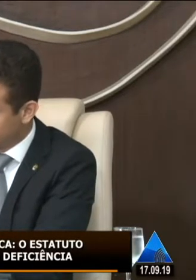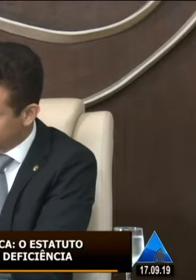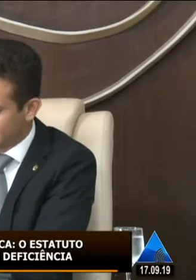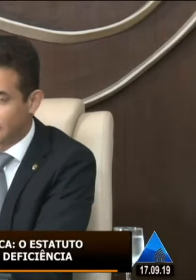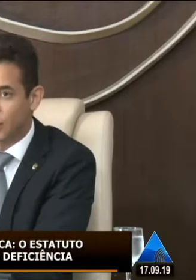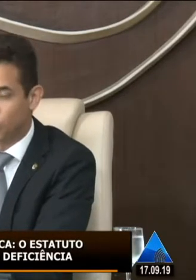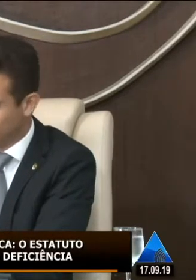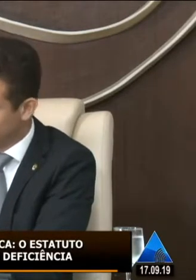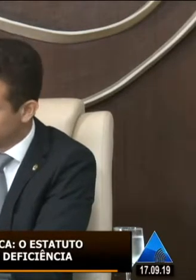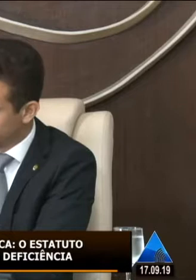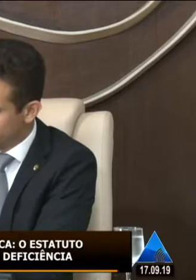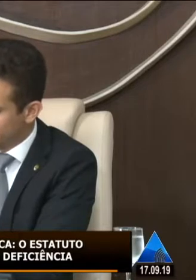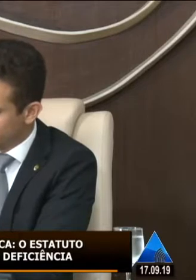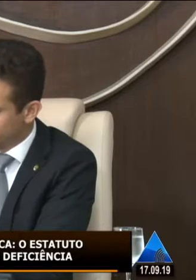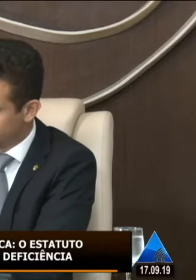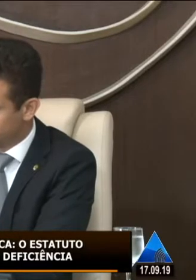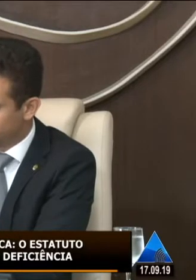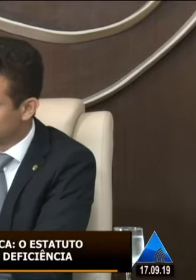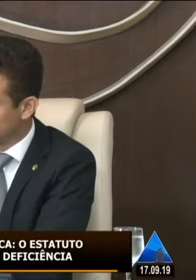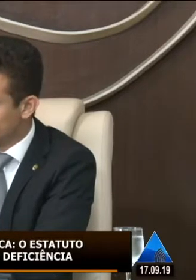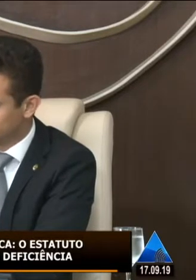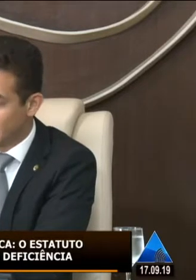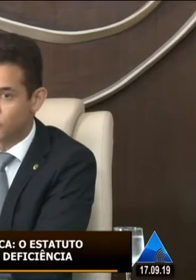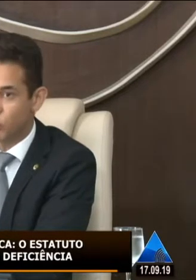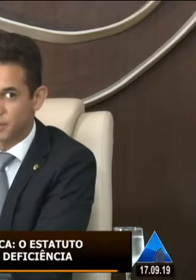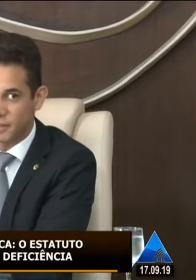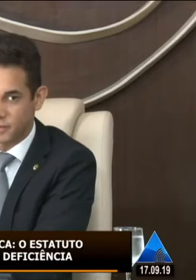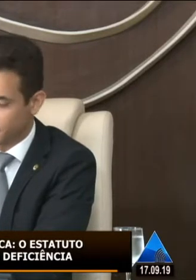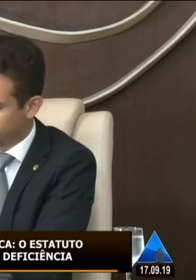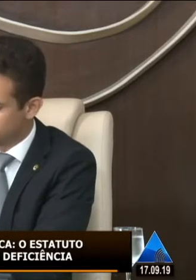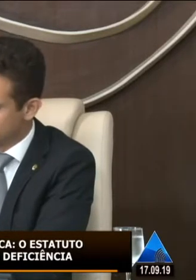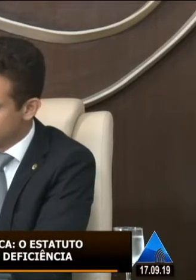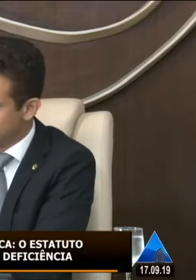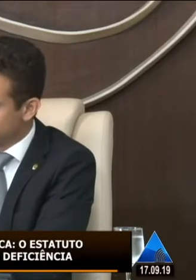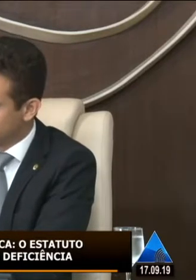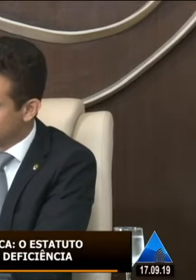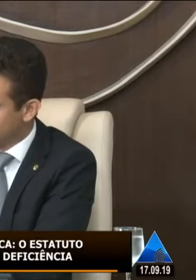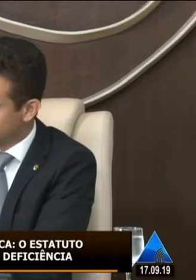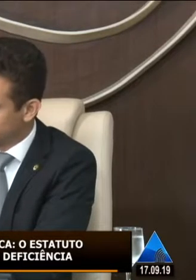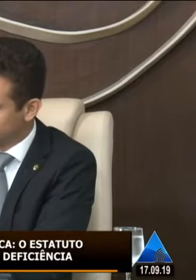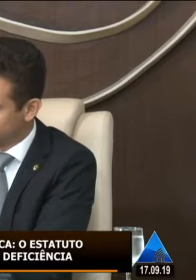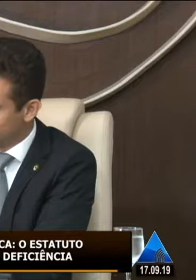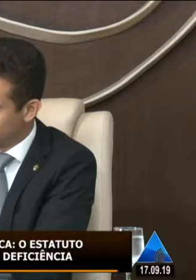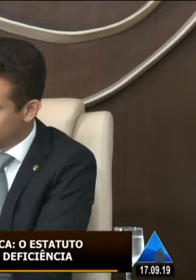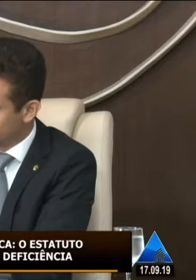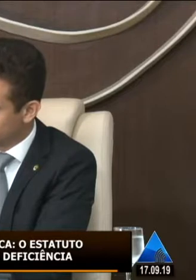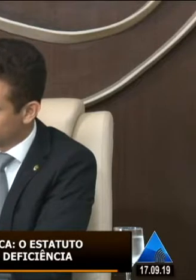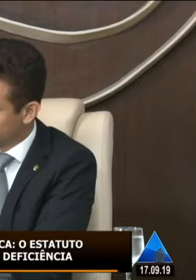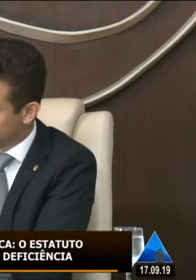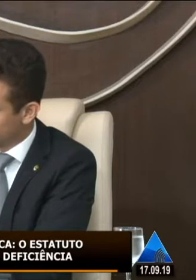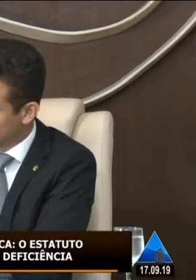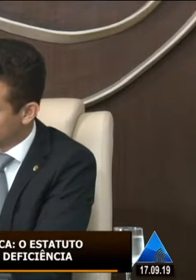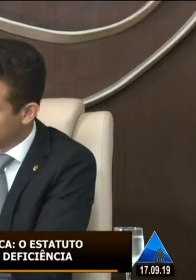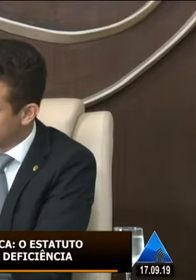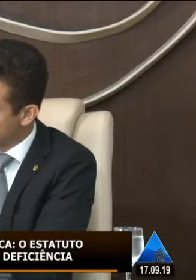Ela é secretária do COERD, RN. Agradeço demais, Márcia, sua presença aqui. Maria Elizabeth Iva de Almeida, representante